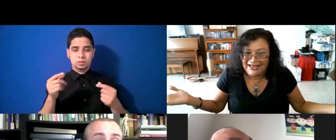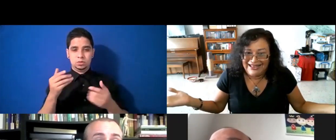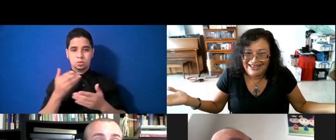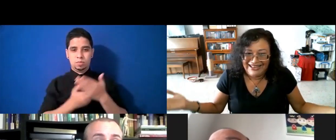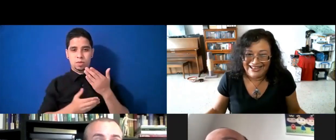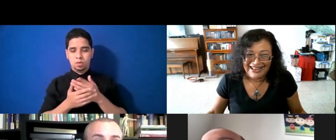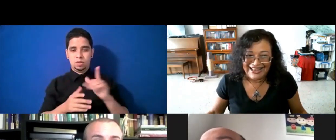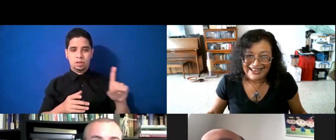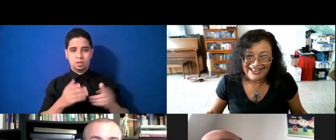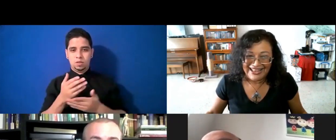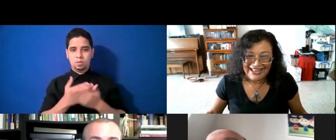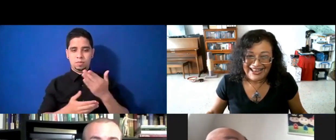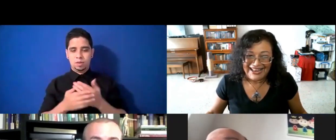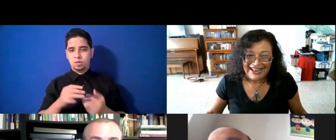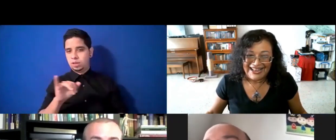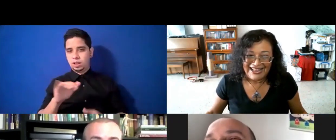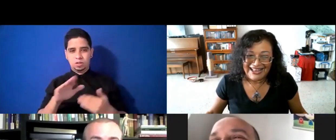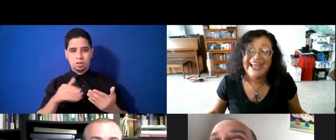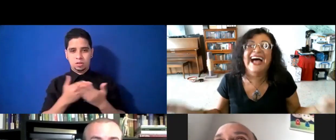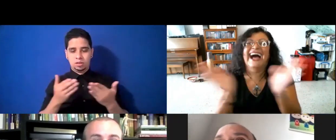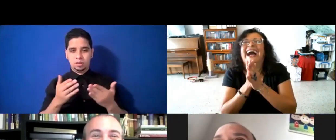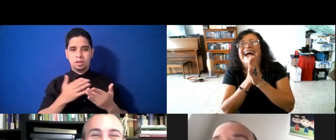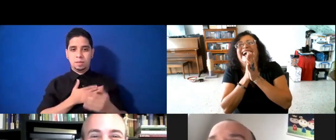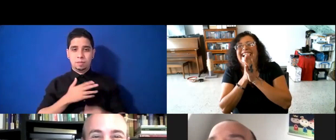conciencia, mi todo,